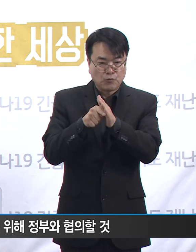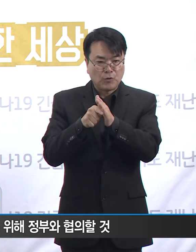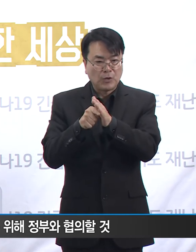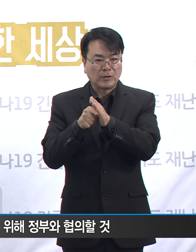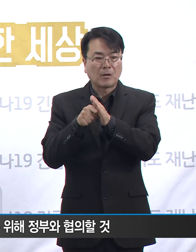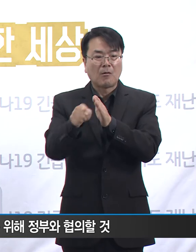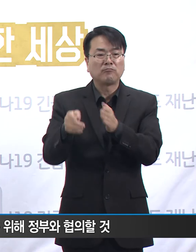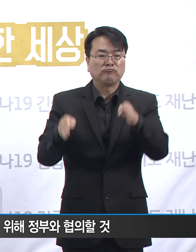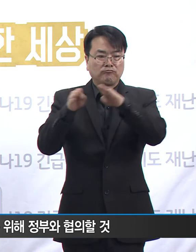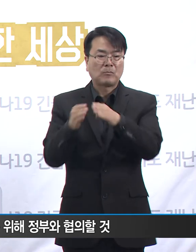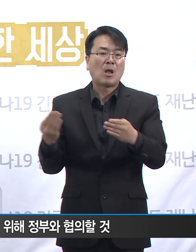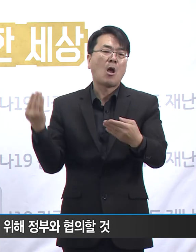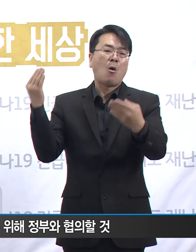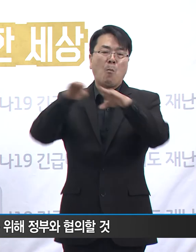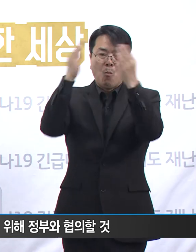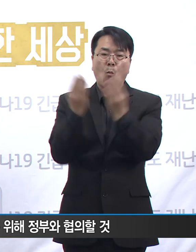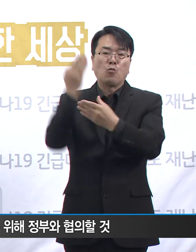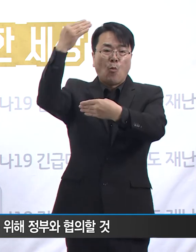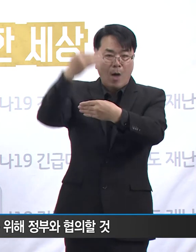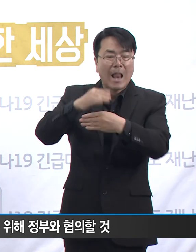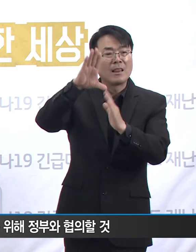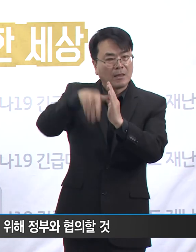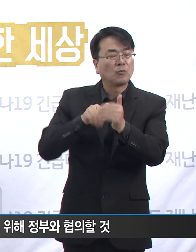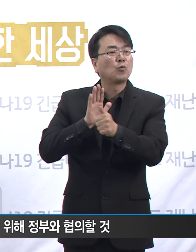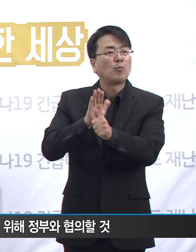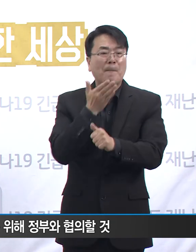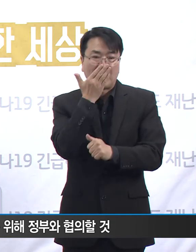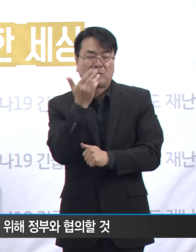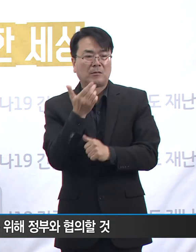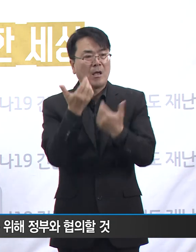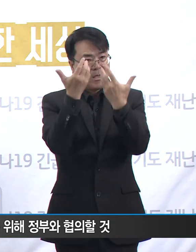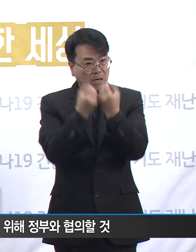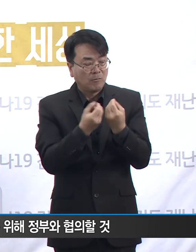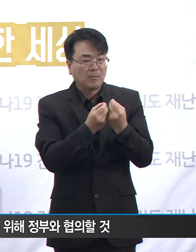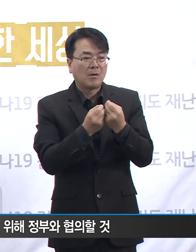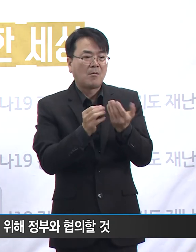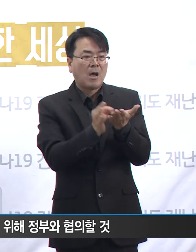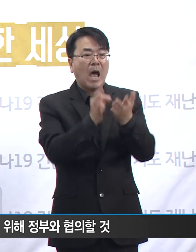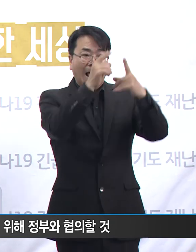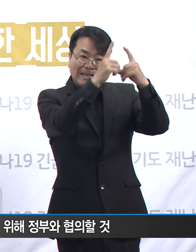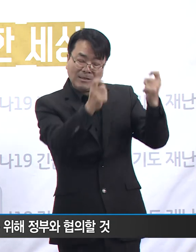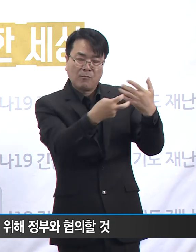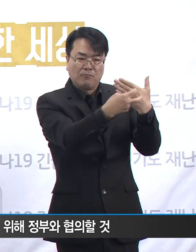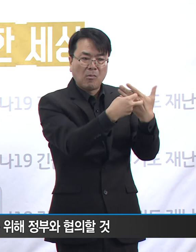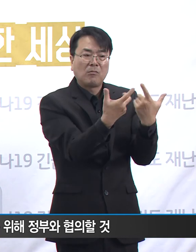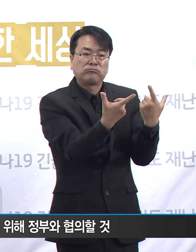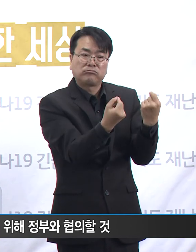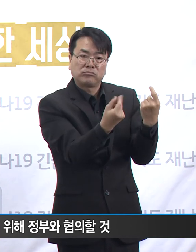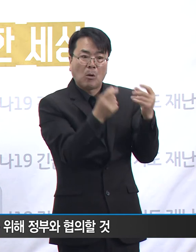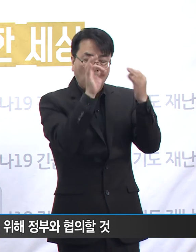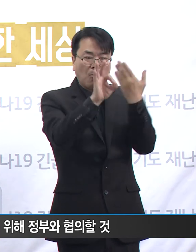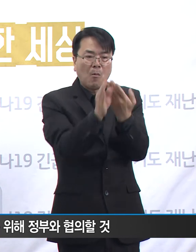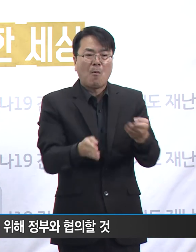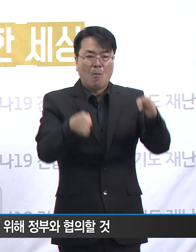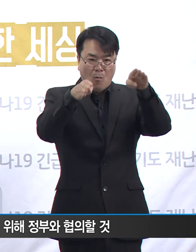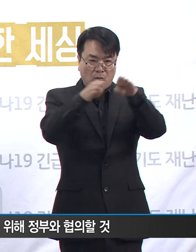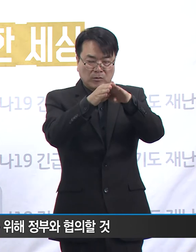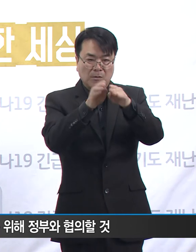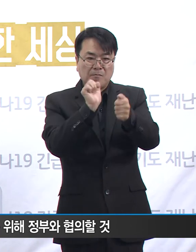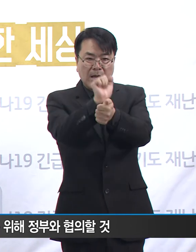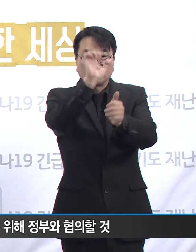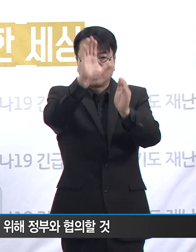운영해 왔습니다. 이미 경기도의료원 안성병원이 위정부 마스터플러스 병원의 접촉자 23명을